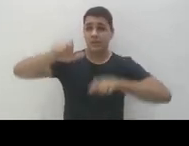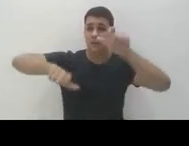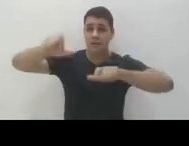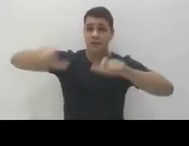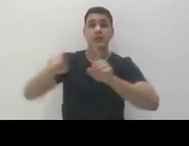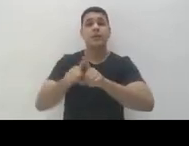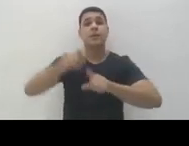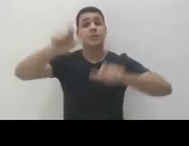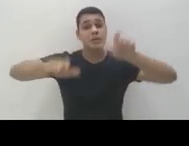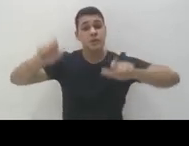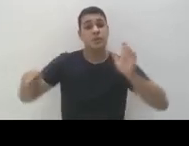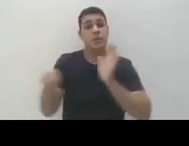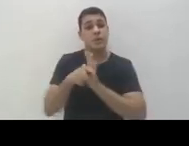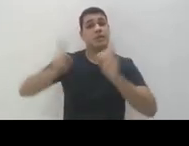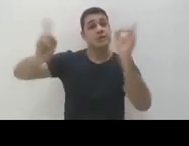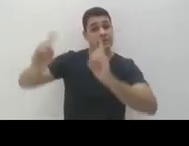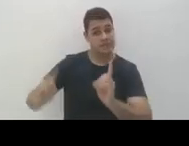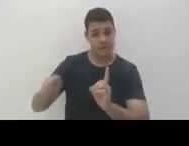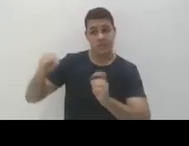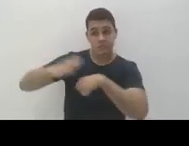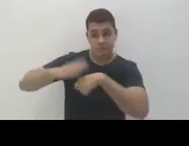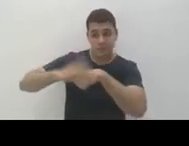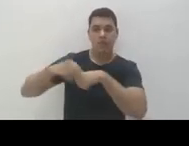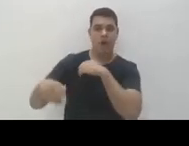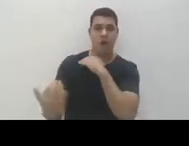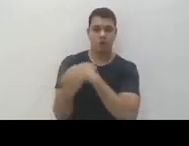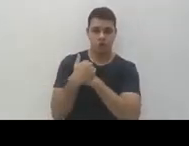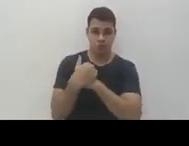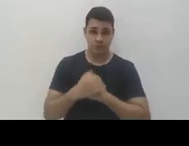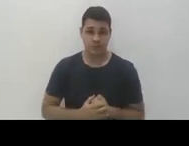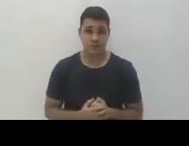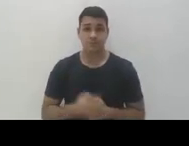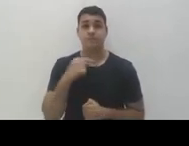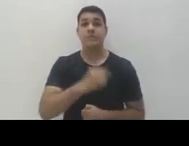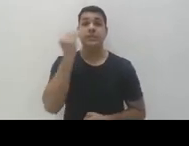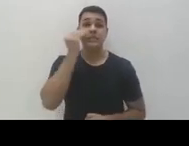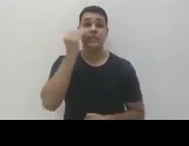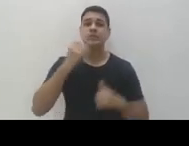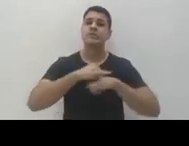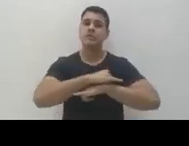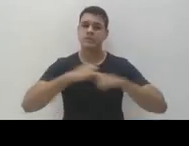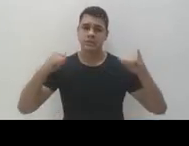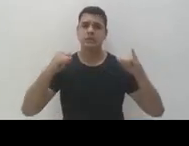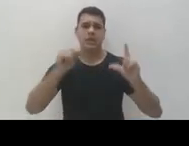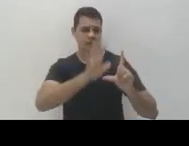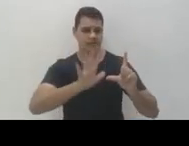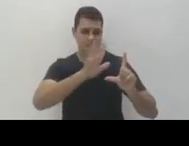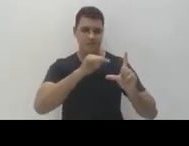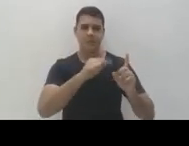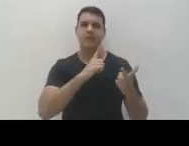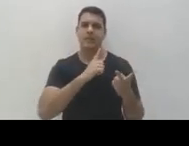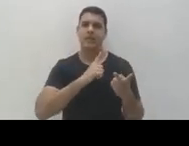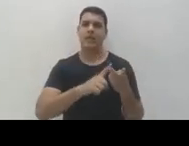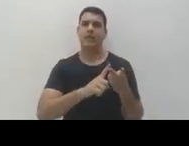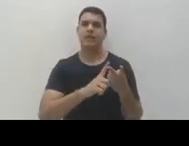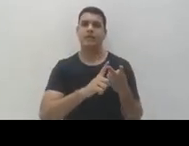com deficiência, para as próprias pessoas com deficiência e a gente tentou lançá-la em diversos formatos acessíveis. Então, a